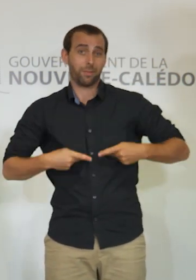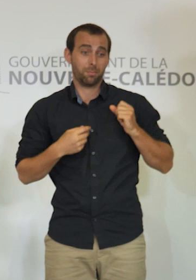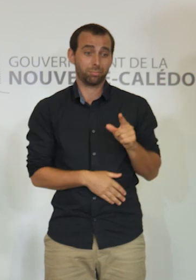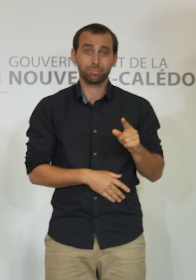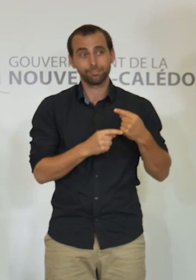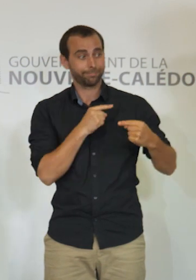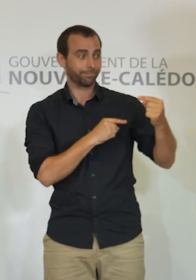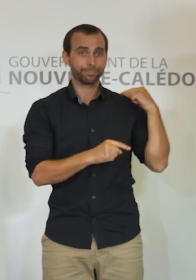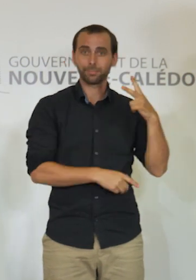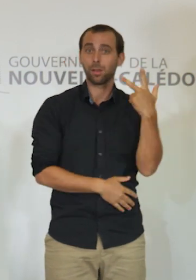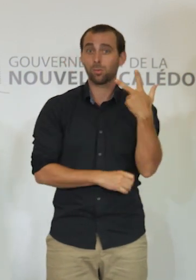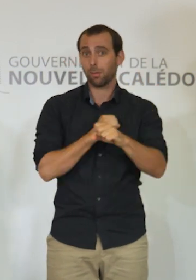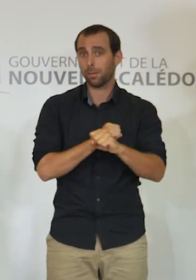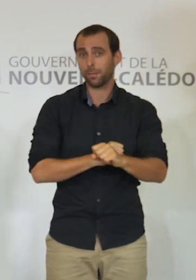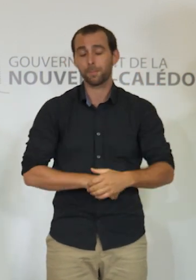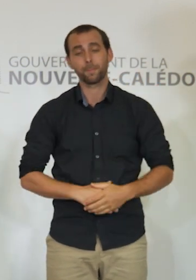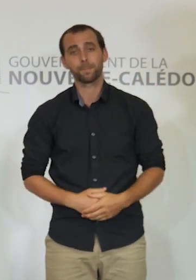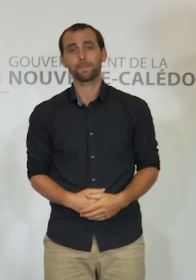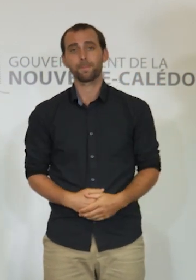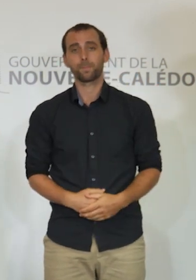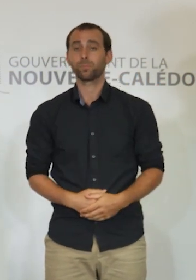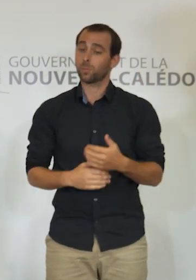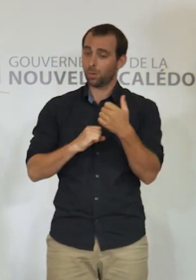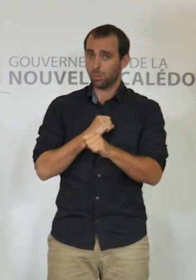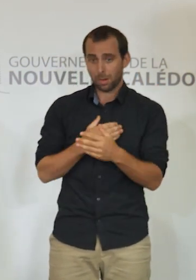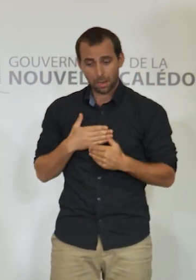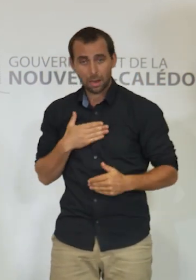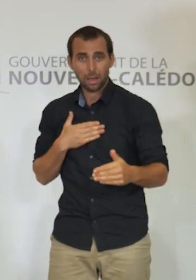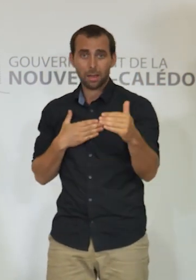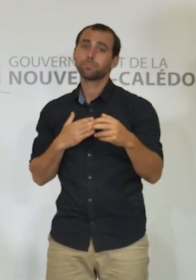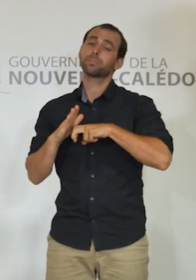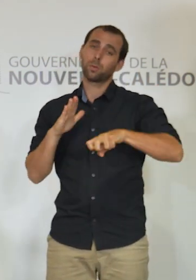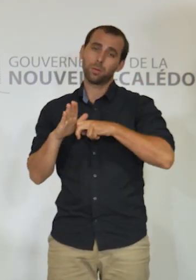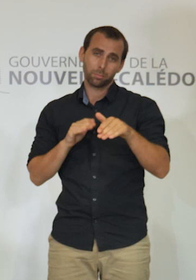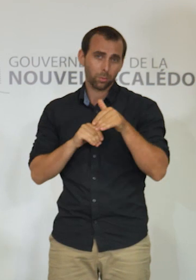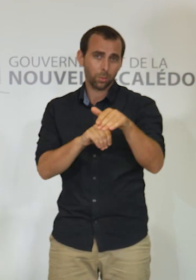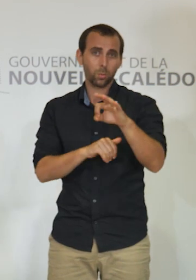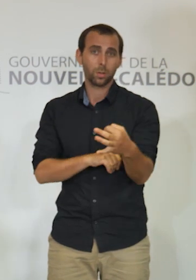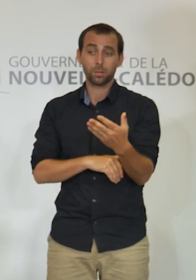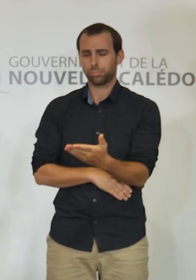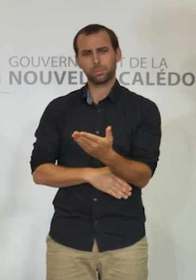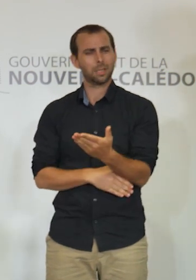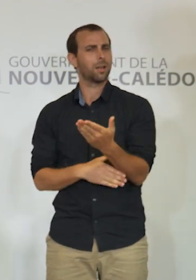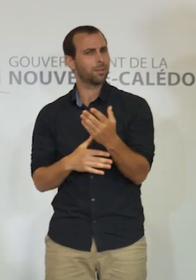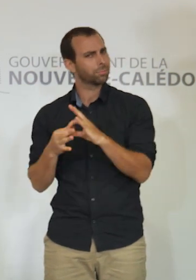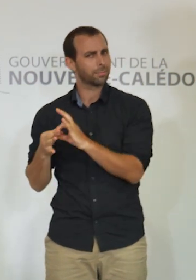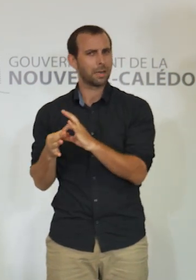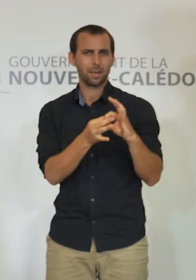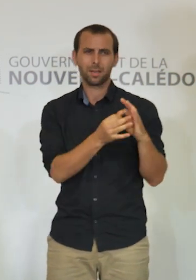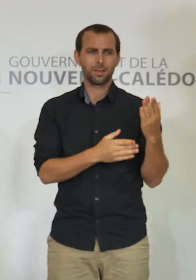Les mesures que nous prolongeons cette semaine, elles sont aussi liées au caractère particulièrement porteur de